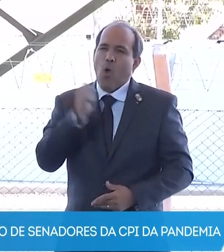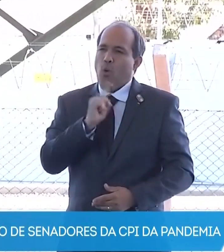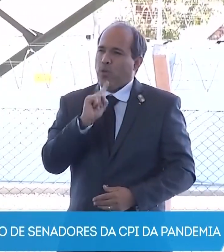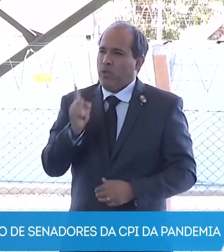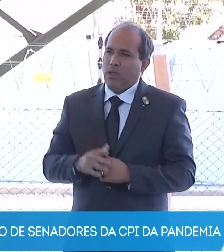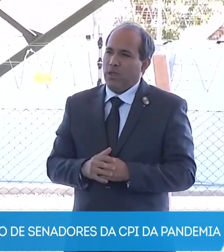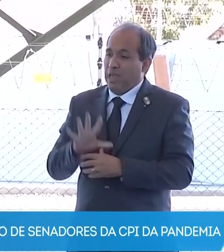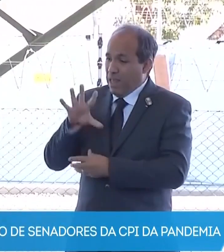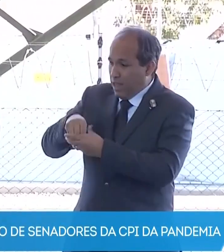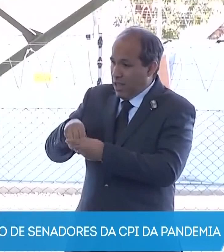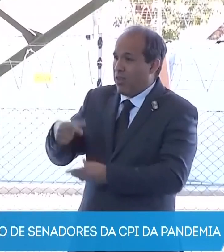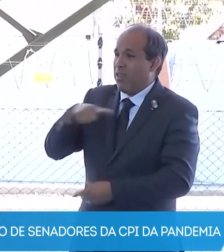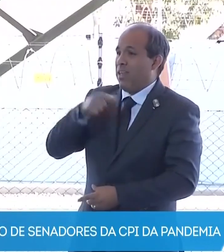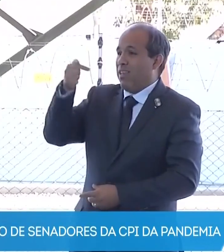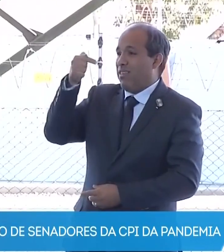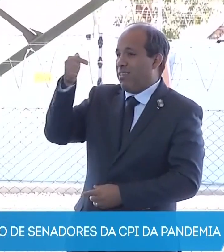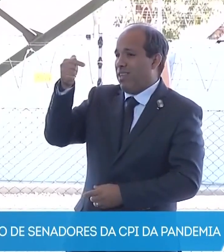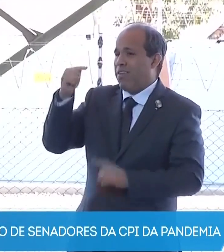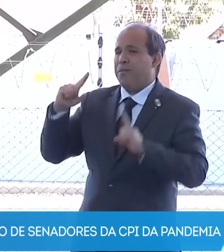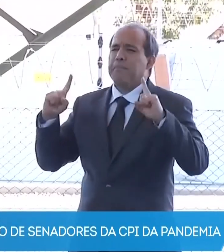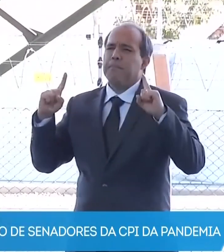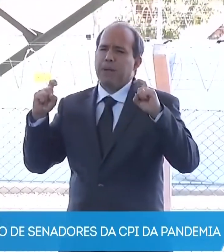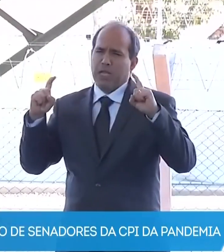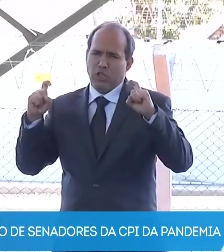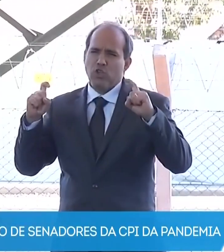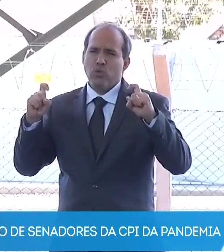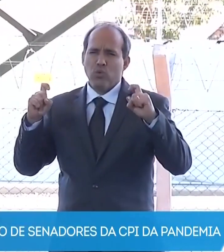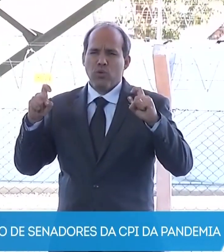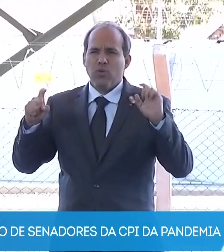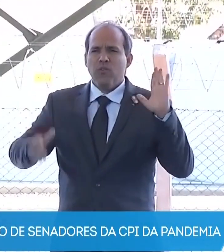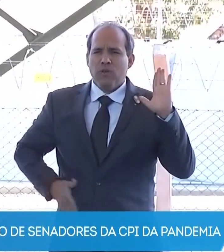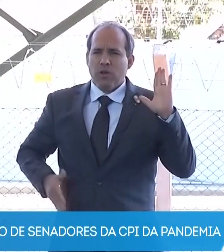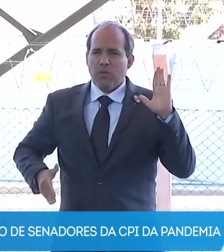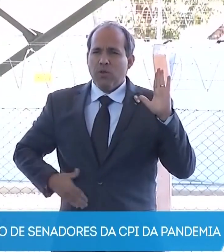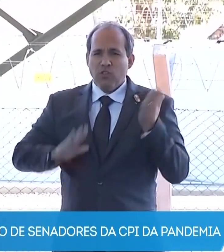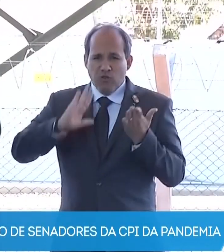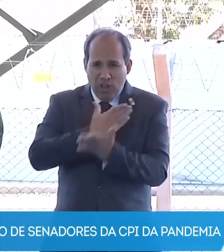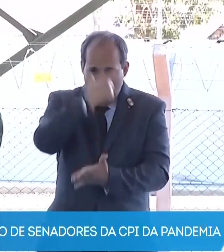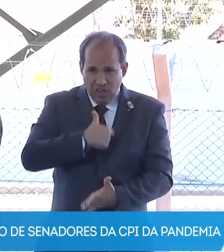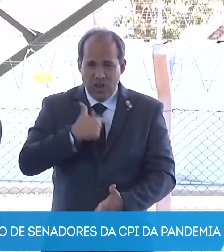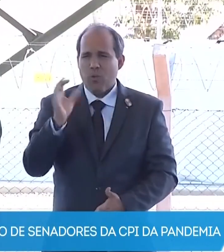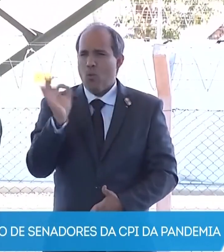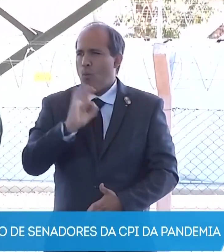Por sete bandidos que vão nos tirar daqui.